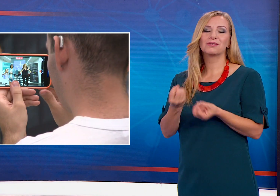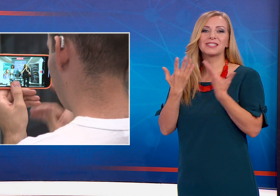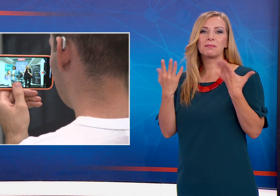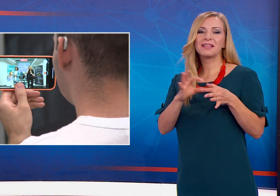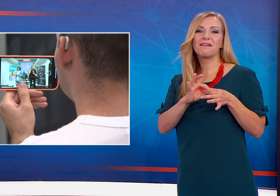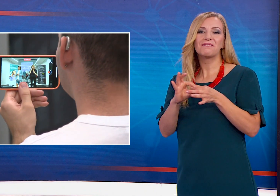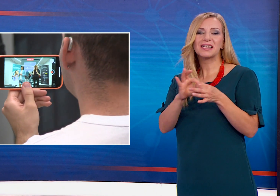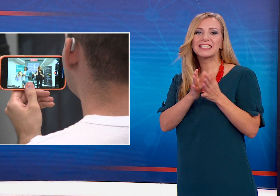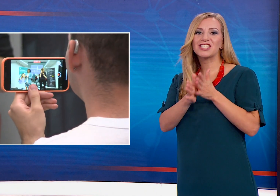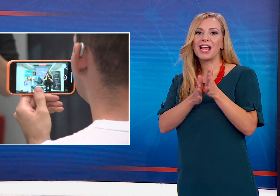жестовият език.